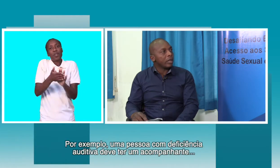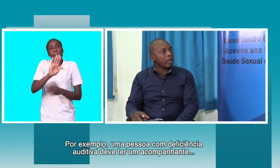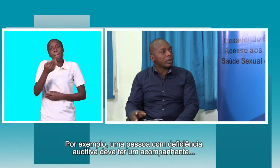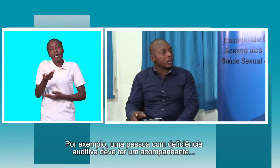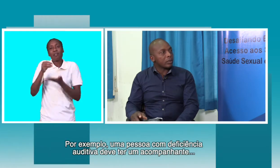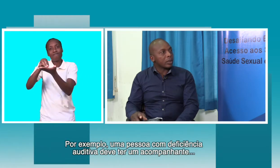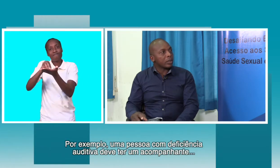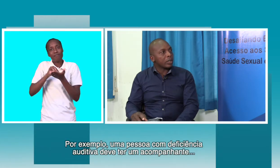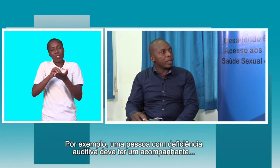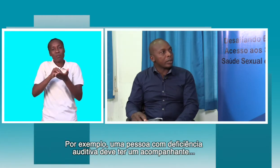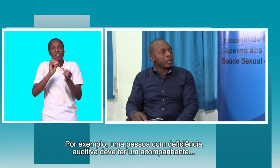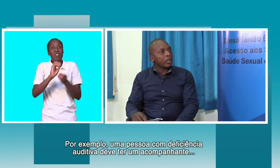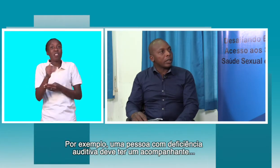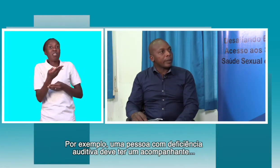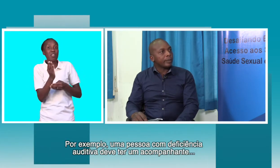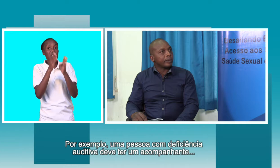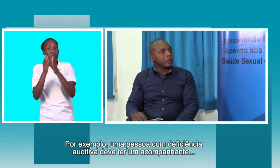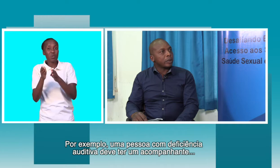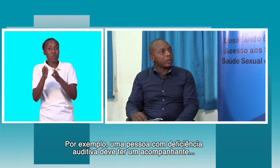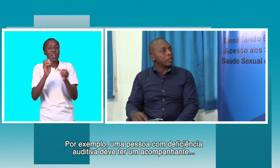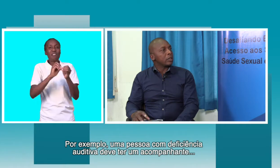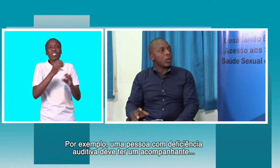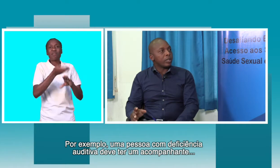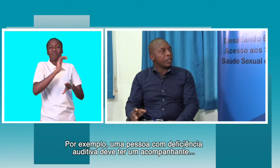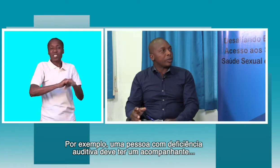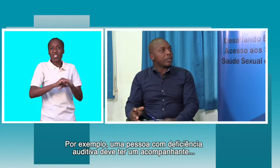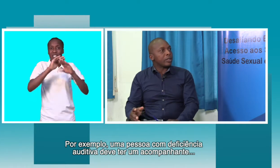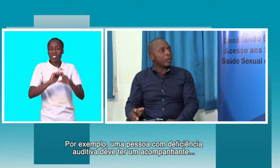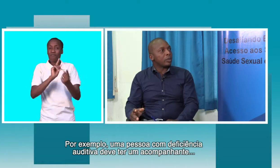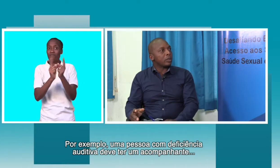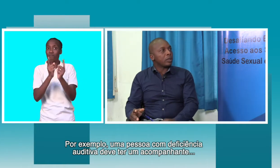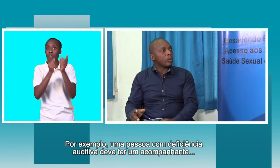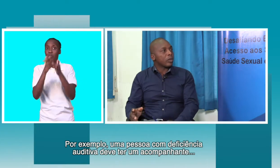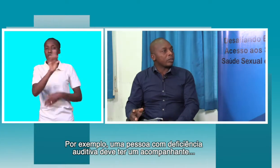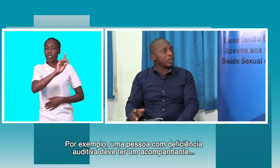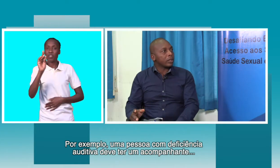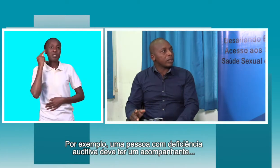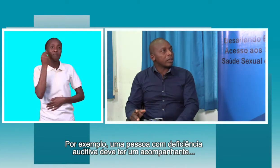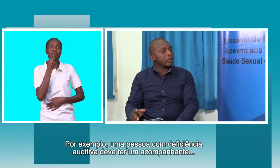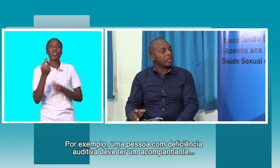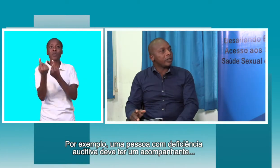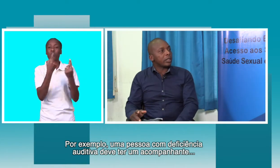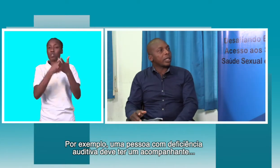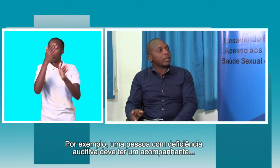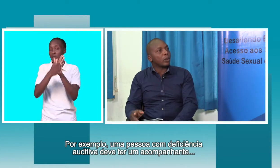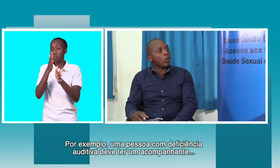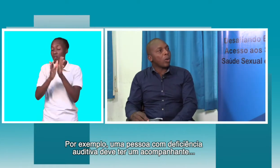na situação de língua de sinais. Não existe, por exemplo, uma pessoa com deficiência auditiva que tem que andar com um